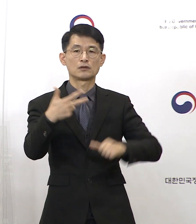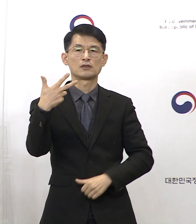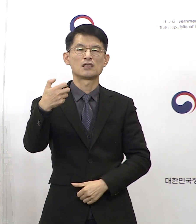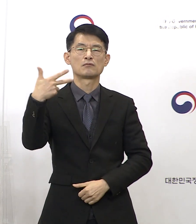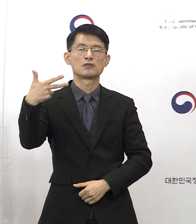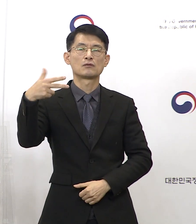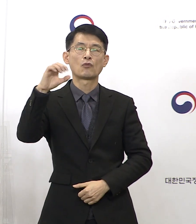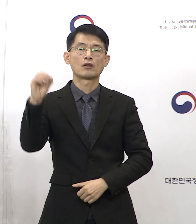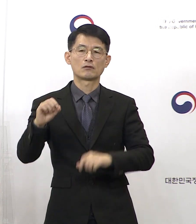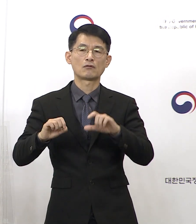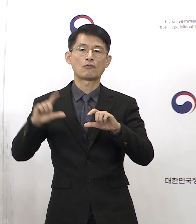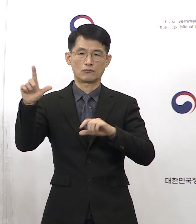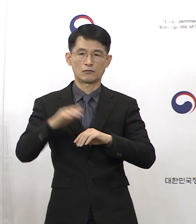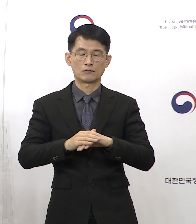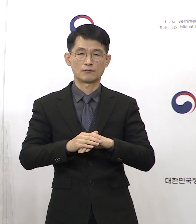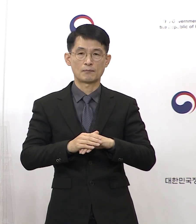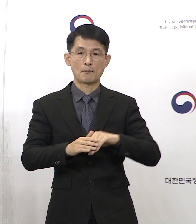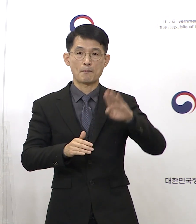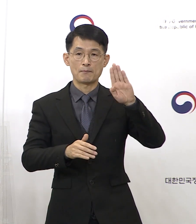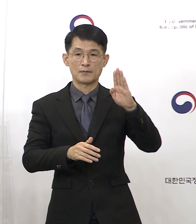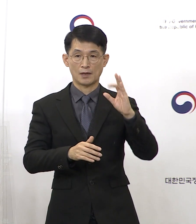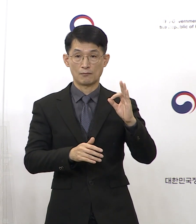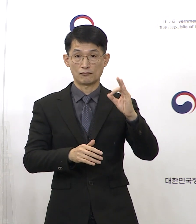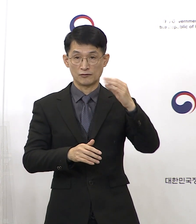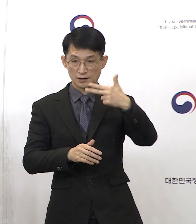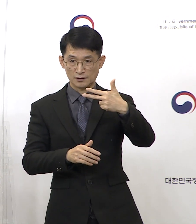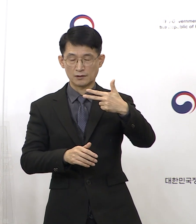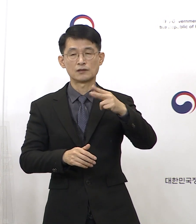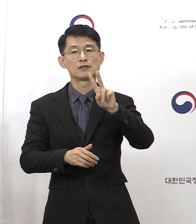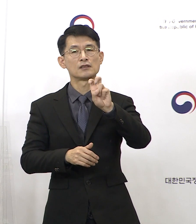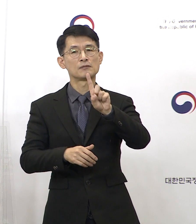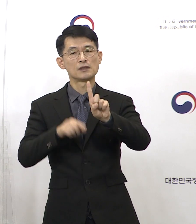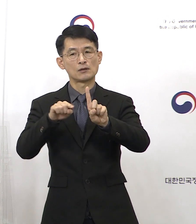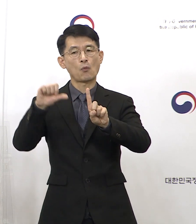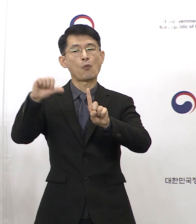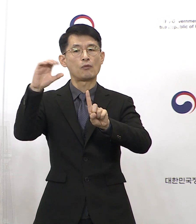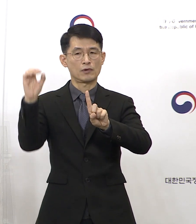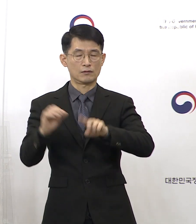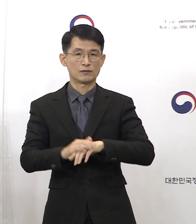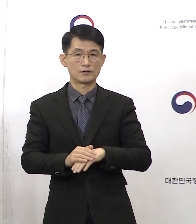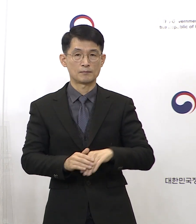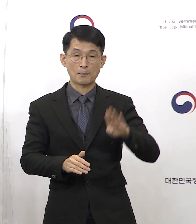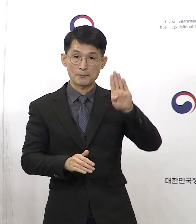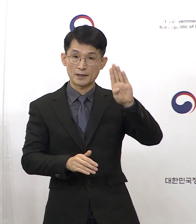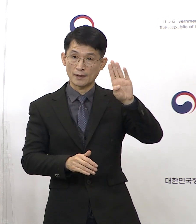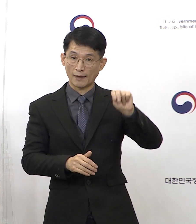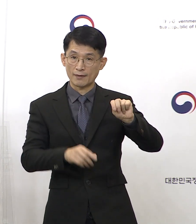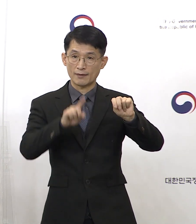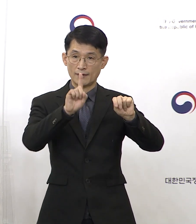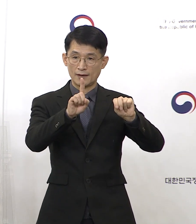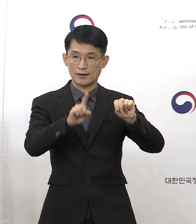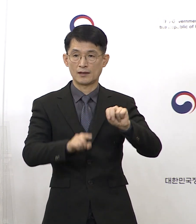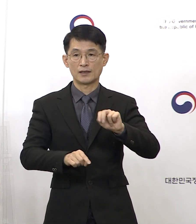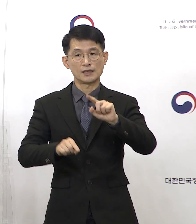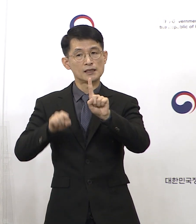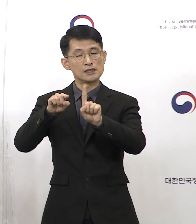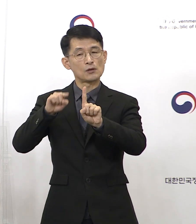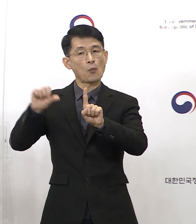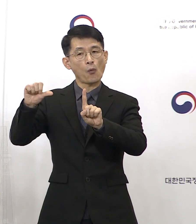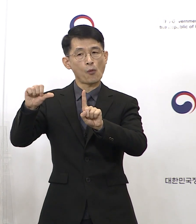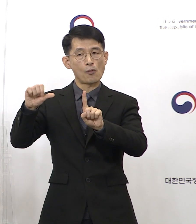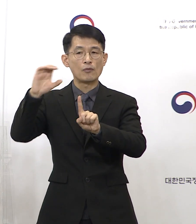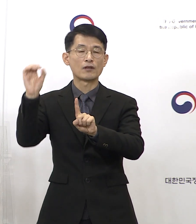BF7은 21.5% BN1이 1.5%로